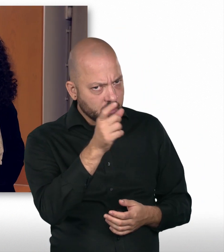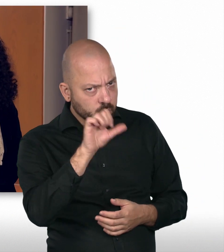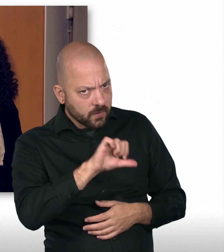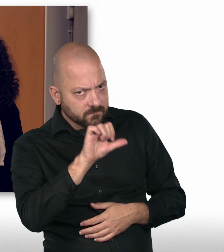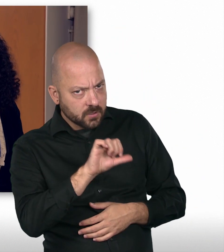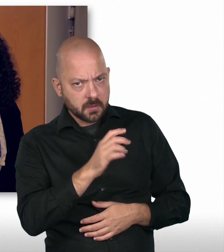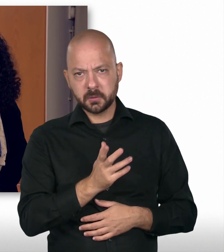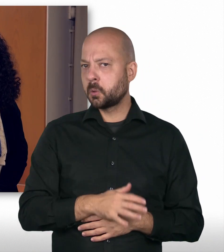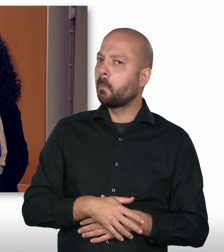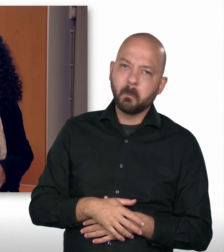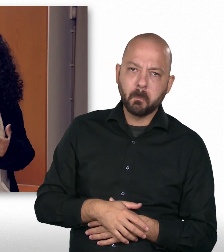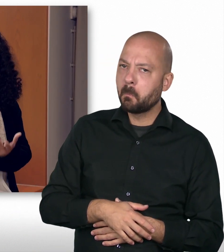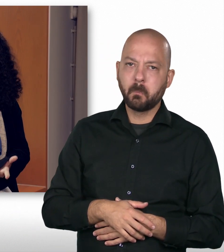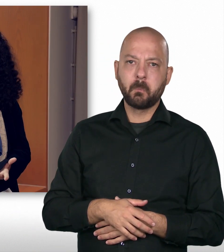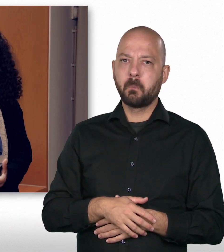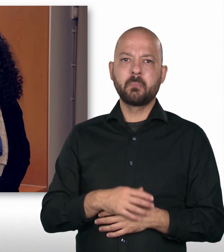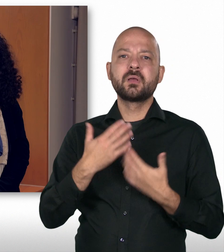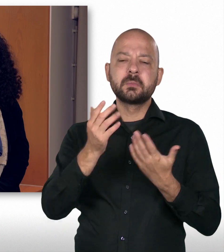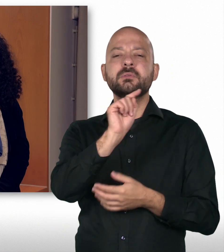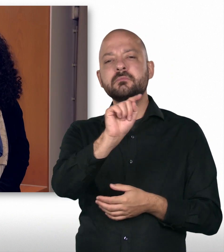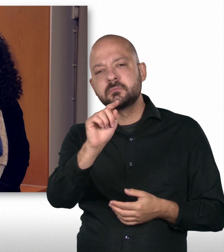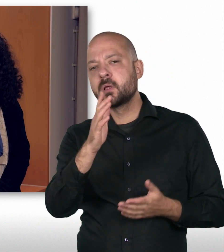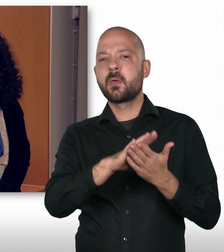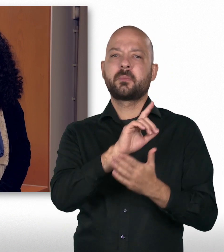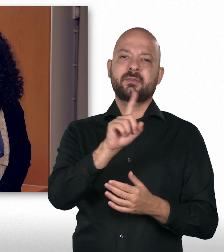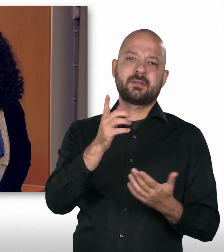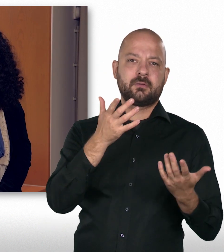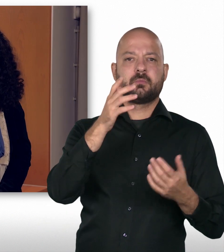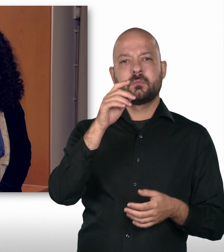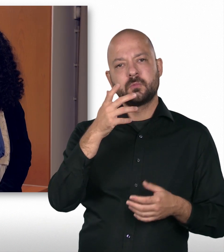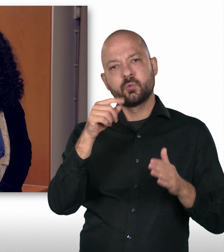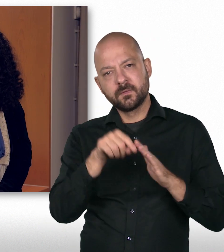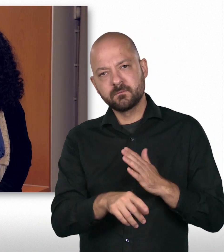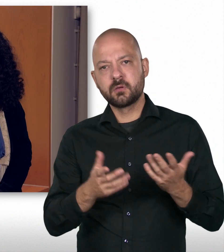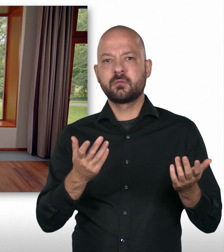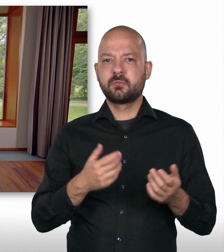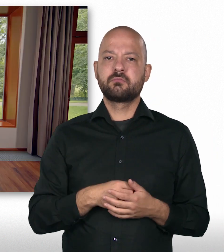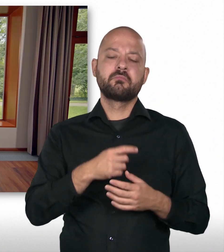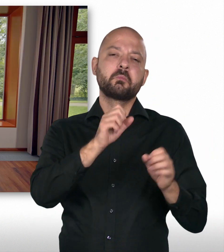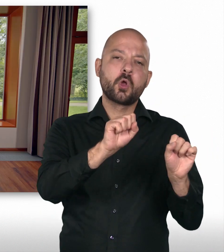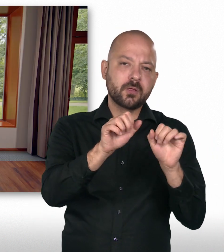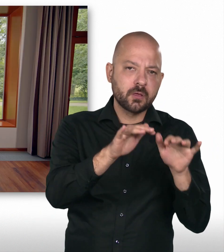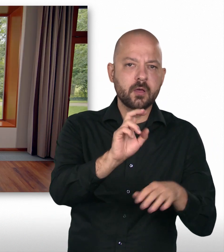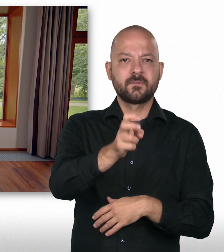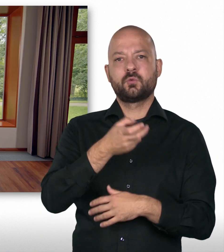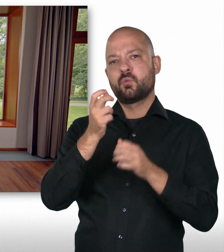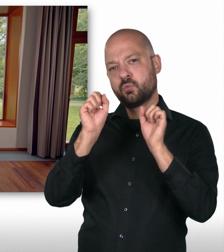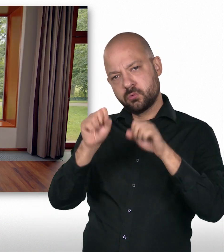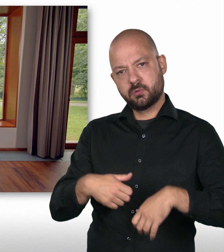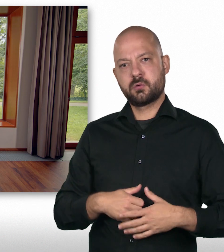ein paar, die es nicht schaffen. Die kriegen natürlich die Möglichkeit, das zu wiederholen. Die Ausbildungsleitung tut auch alles dafür, dass alle